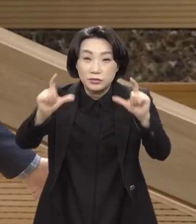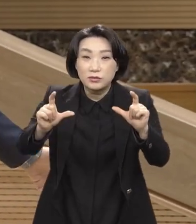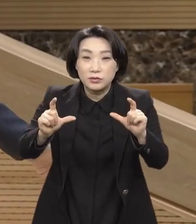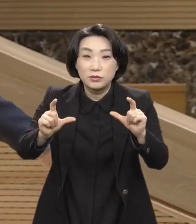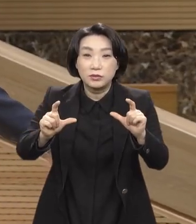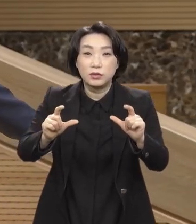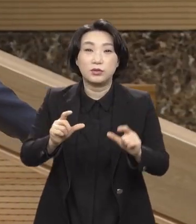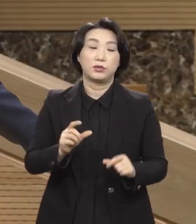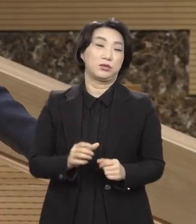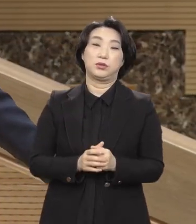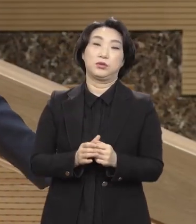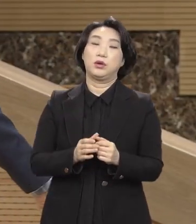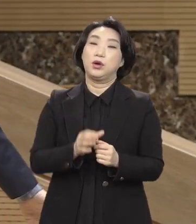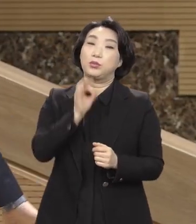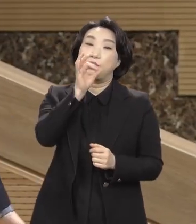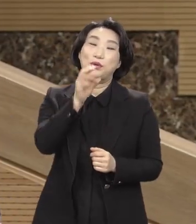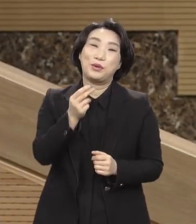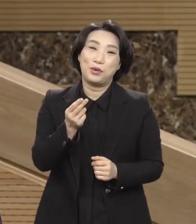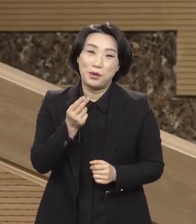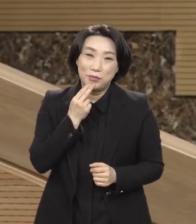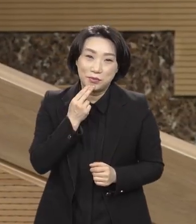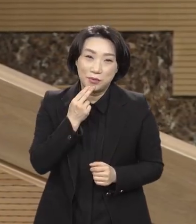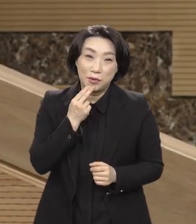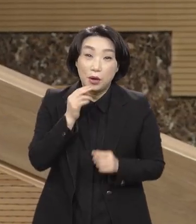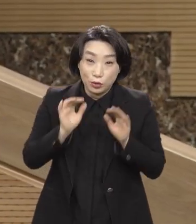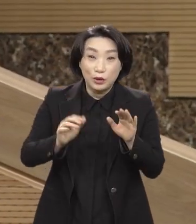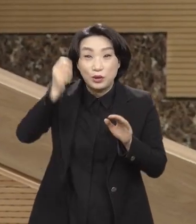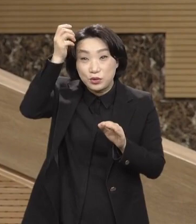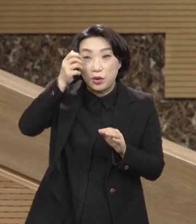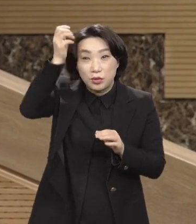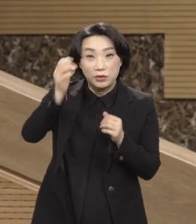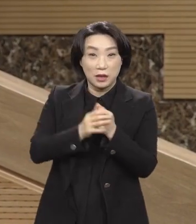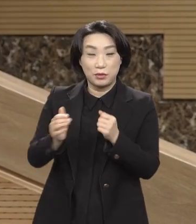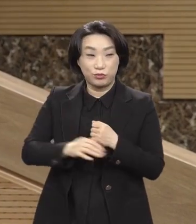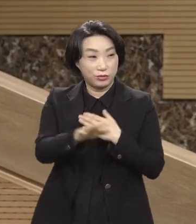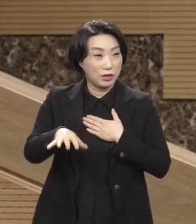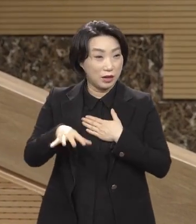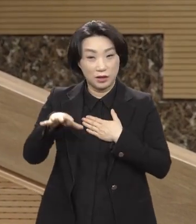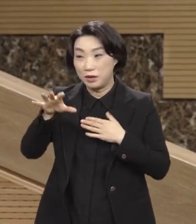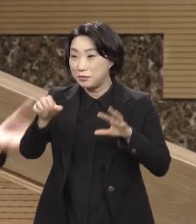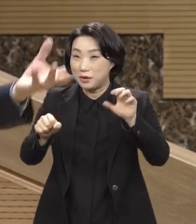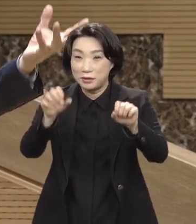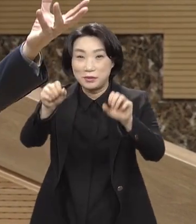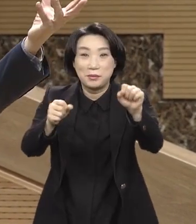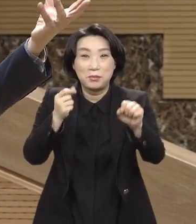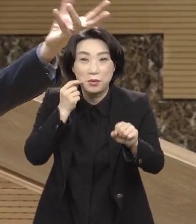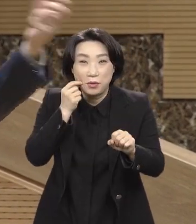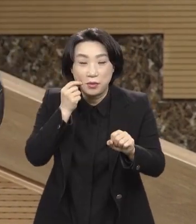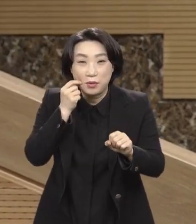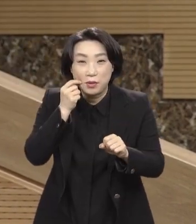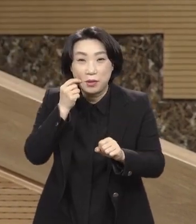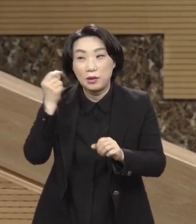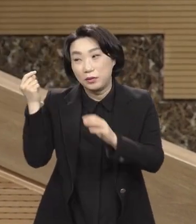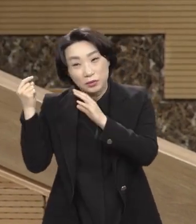것이 없어. 그런데 영의 신이 만질 수도 없어. 들을 수도 없어. 없어.